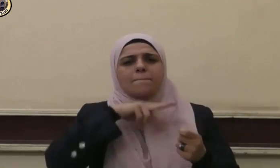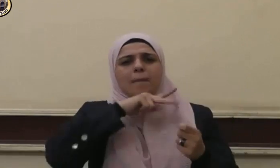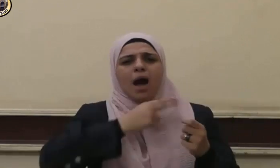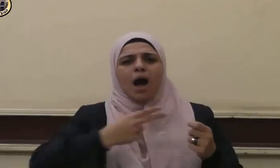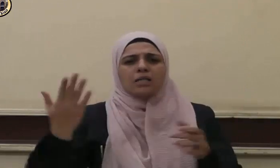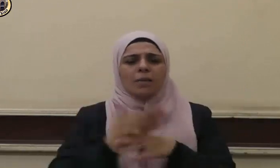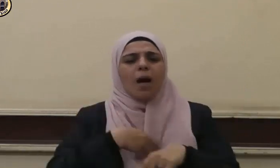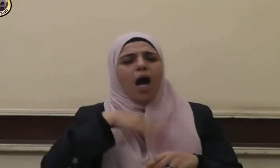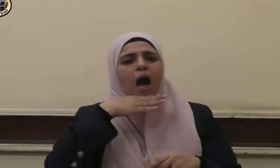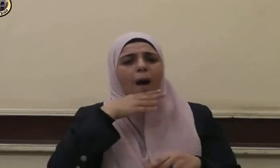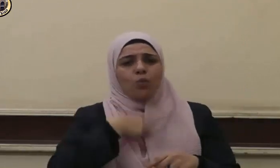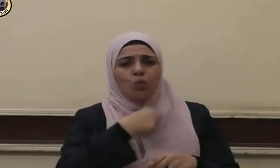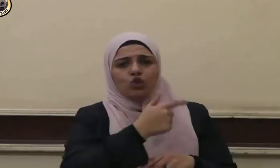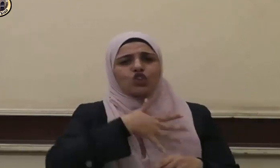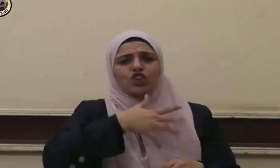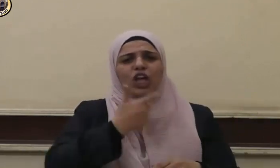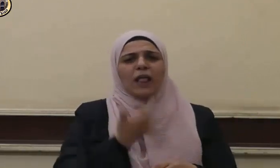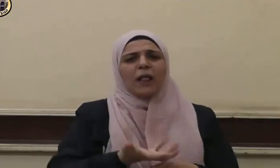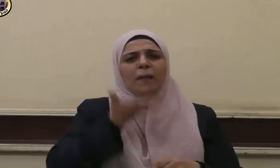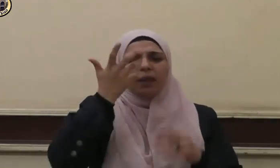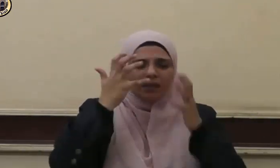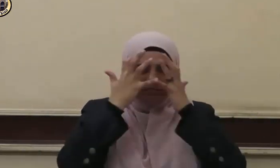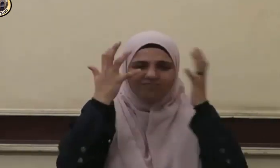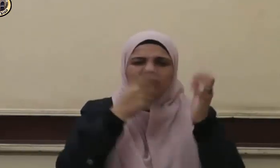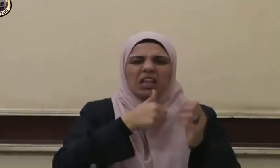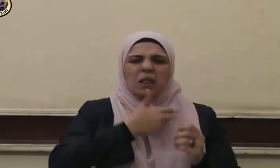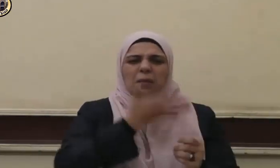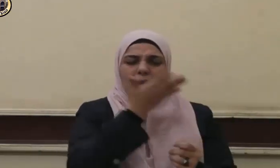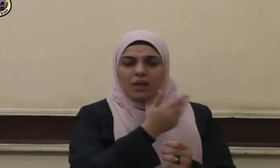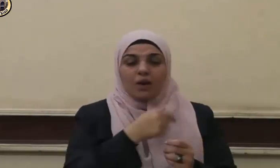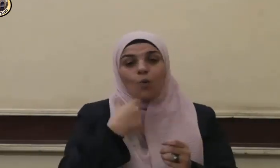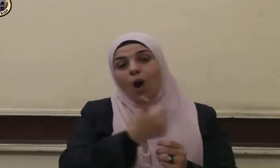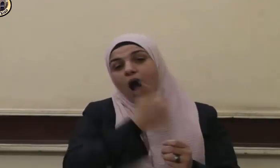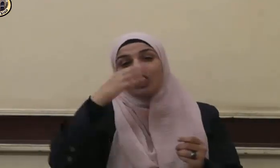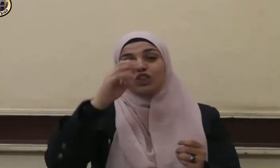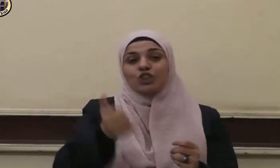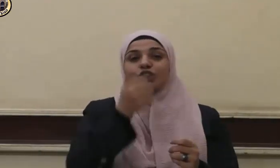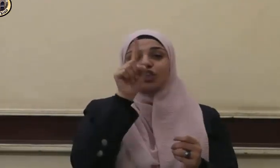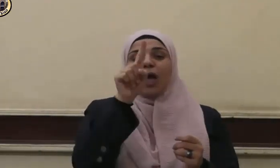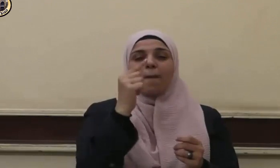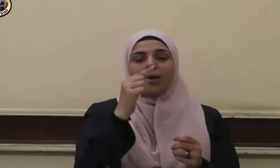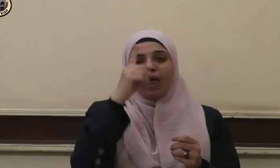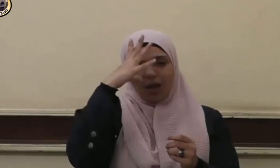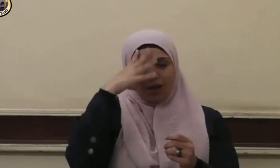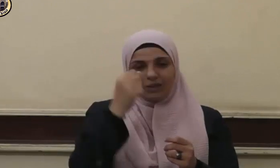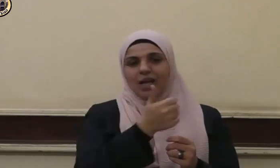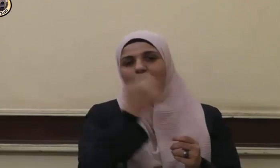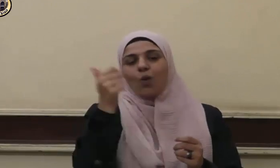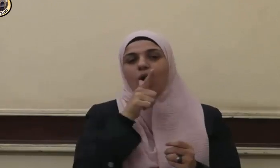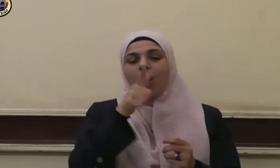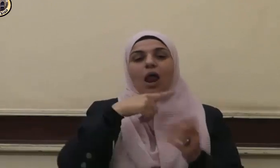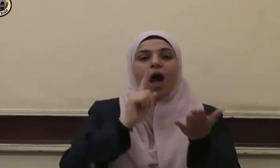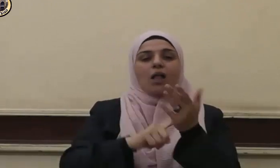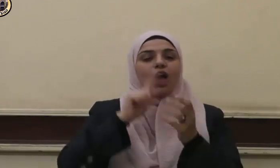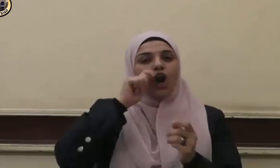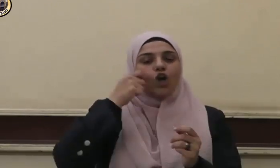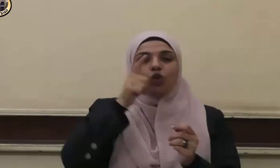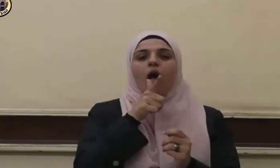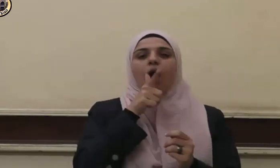وأبونا شيخا كبير وعن جابر رضي الله عنه أن رجلا قال